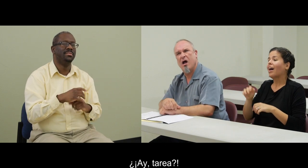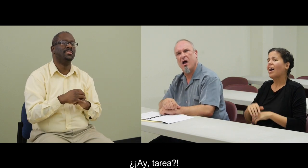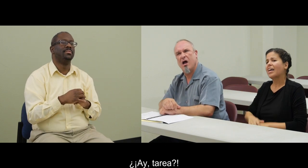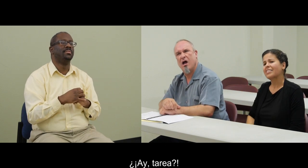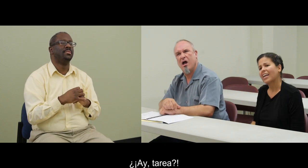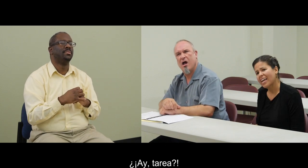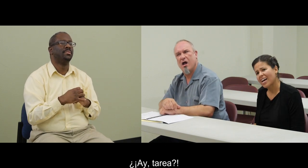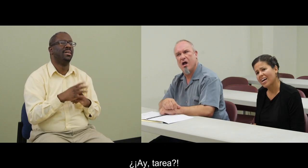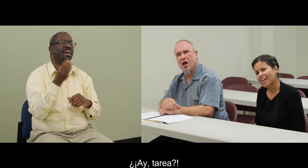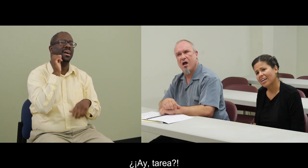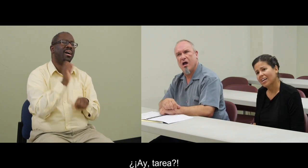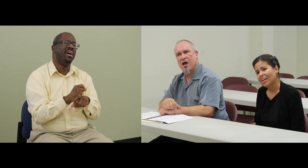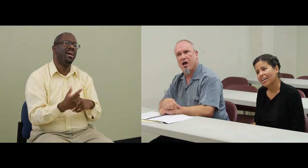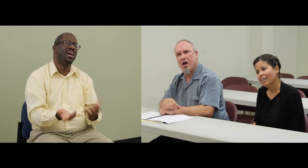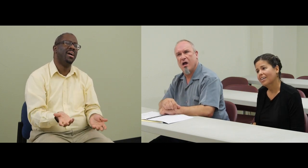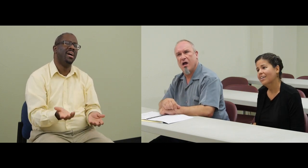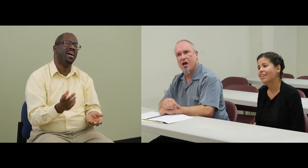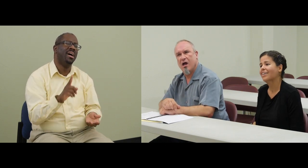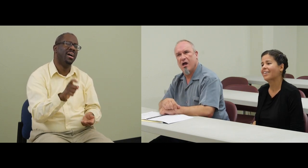¡Ay, tarea!